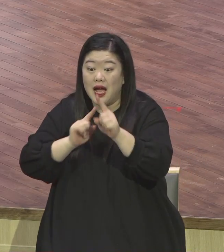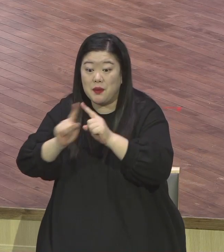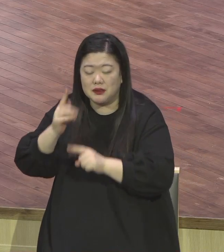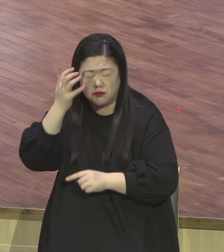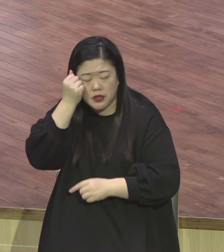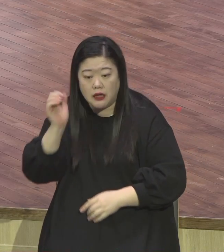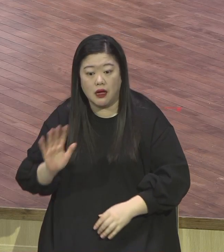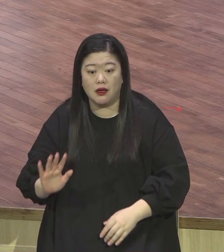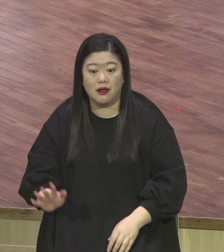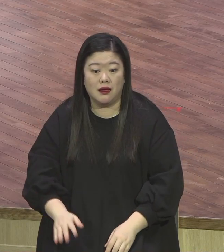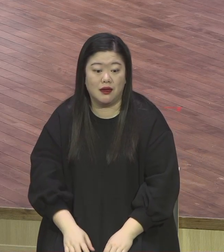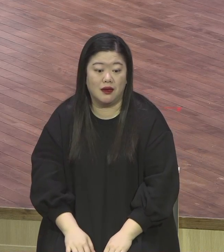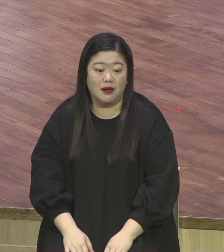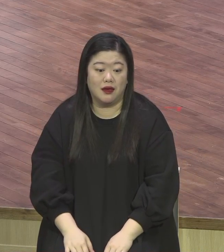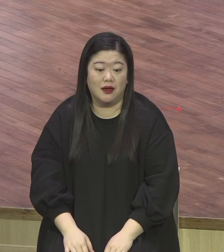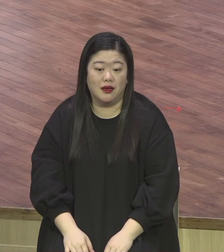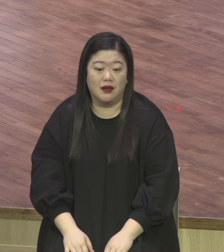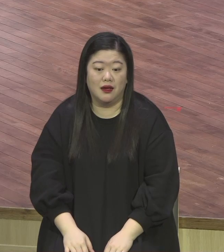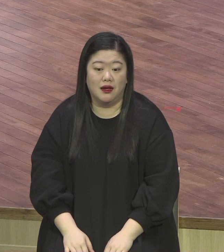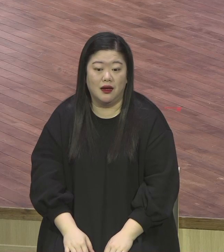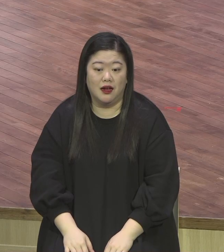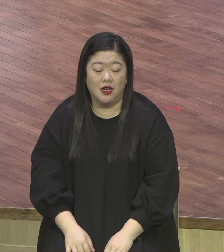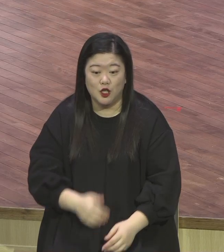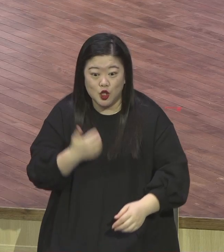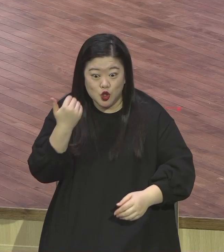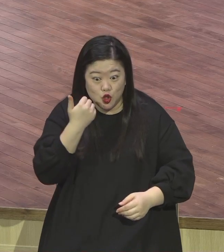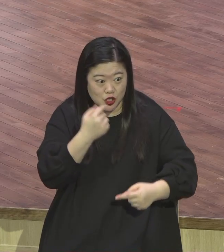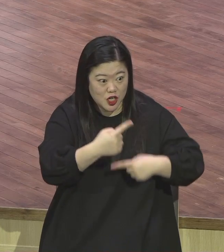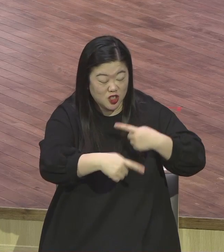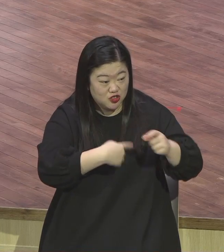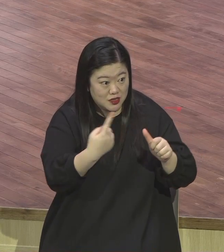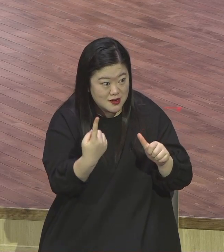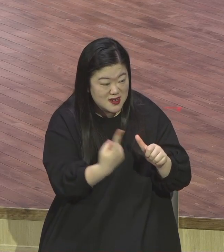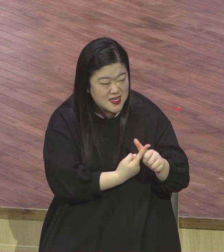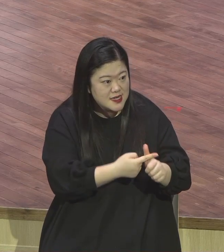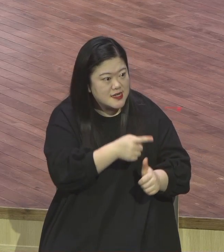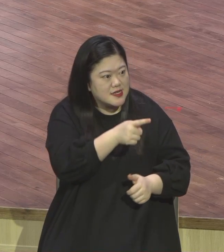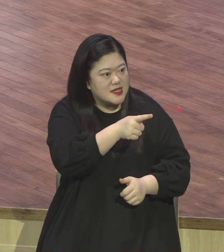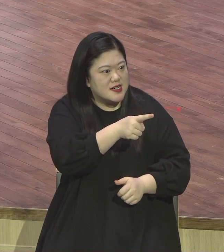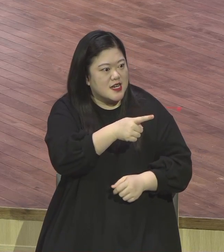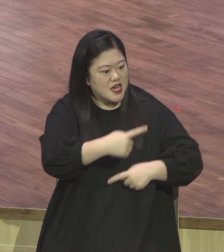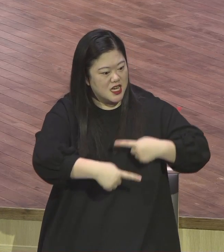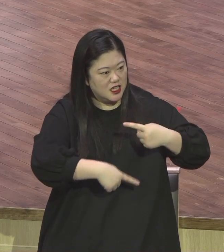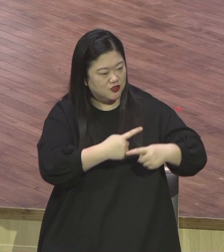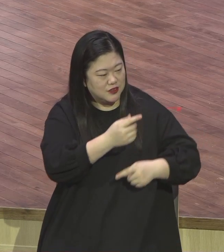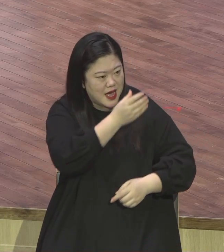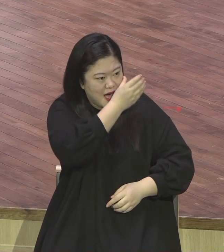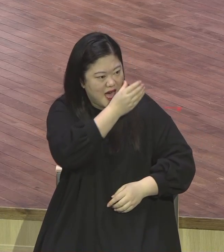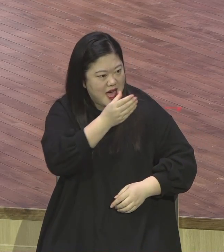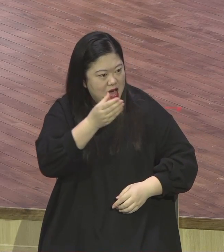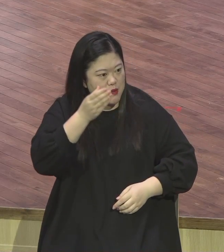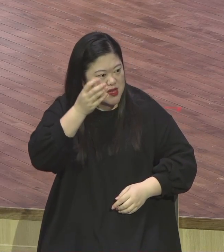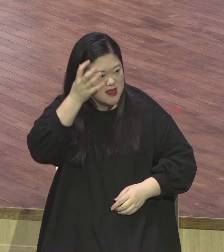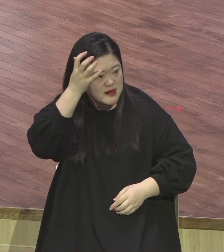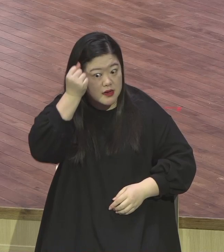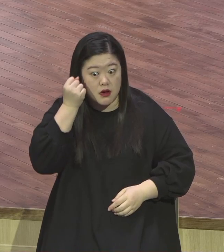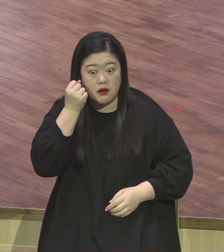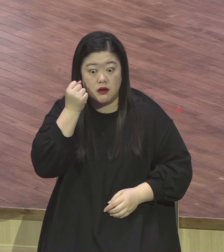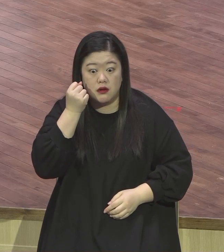평생을 보내는 거예요 내가 시집 왔을 때 시어머니 한 말 시아버지 한 말 시동차 한 말 평생 잡고